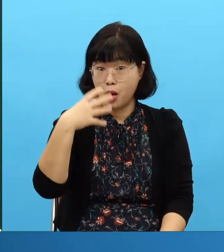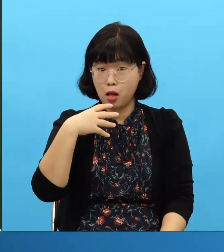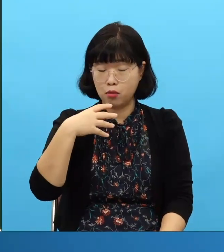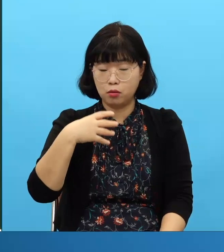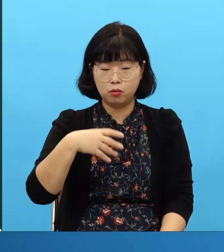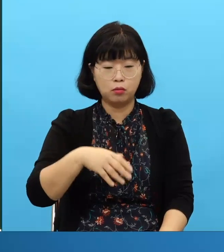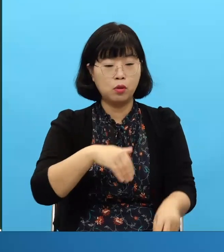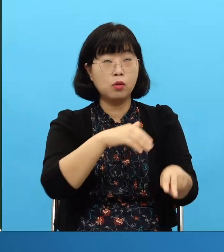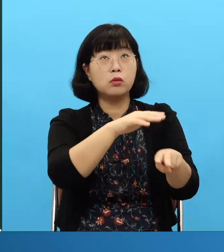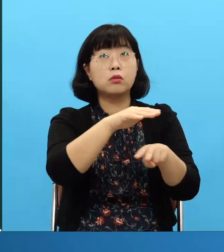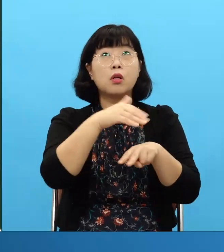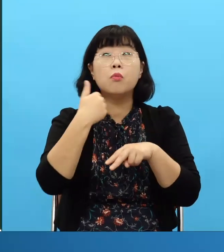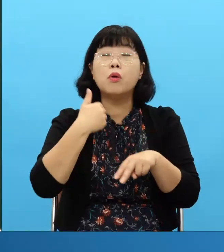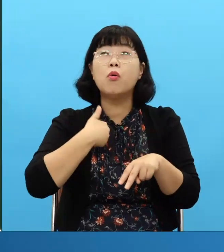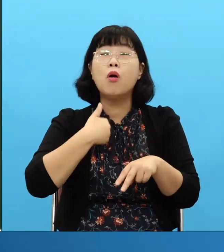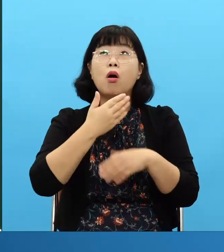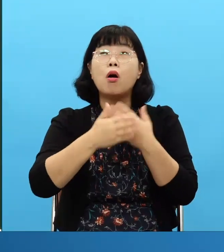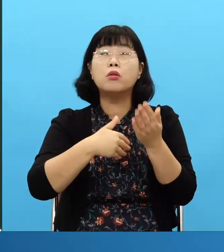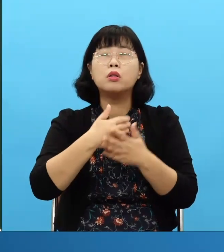porque así no se sorprendería diciendo lo que pasaría con Eli